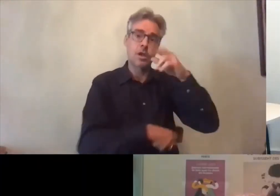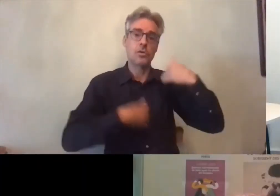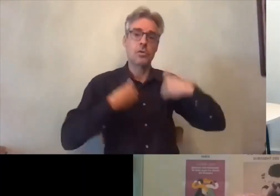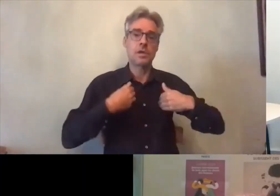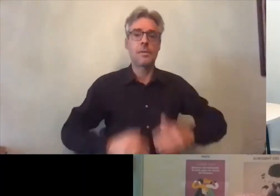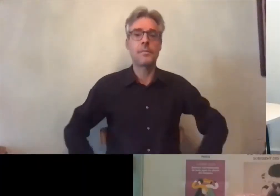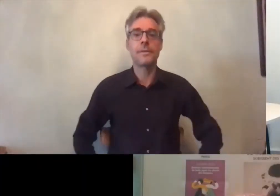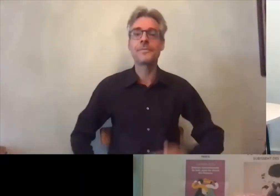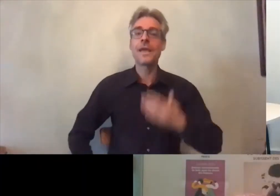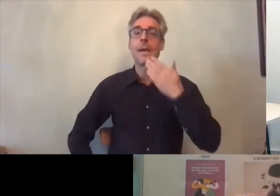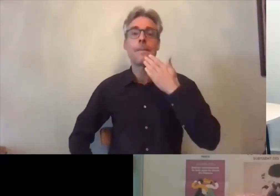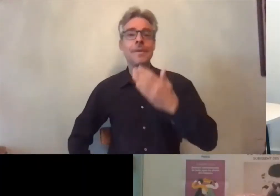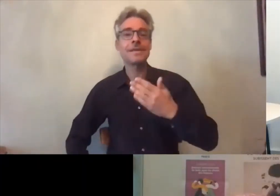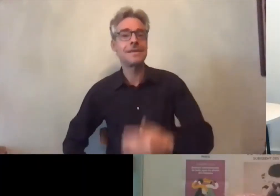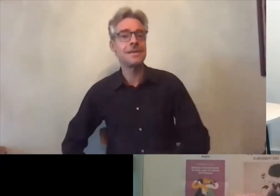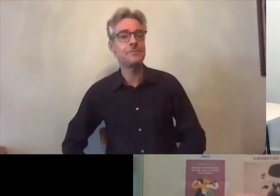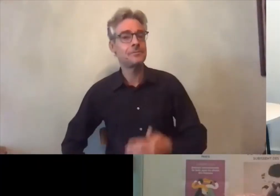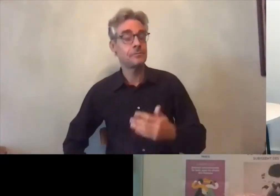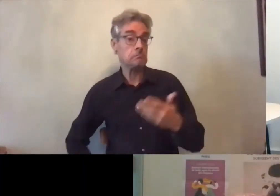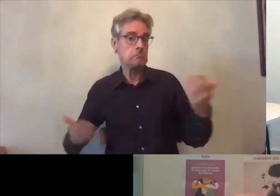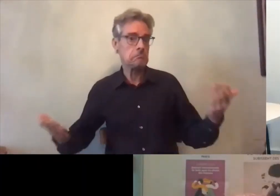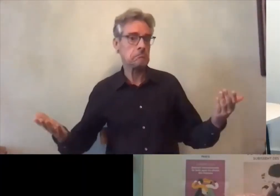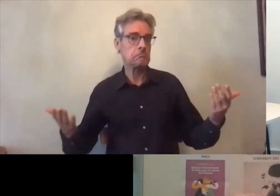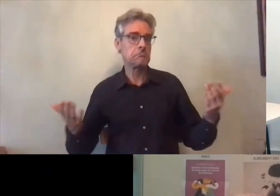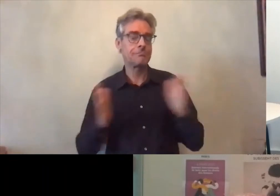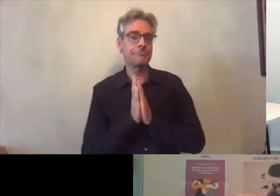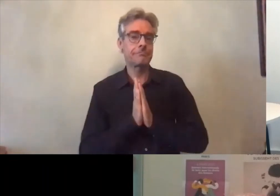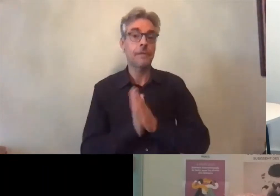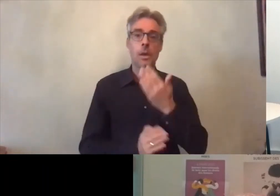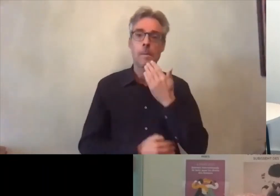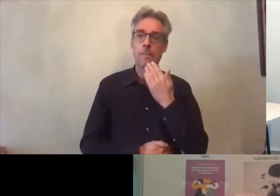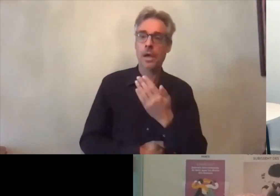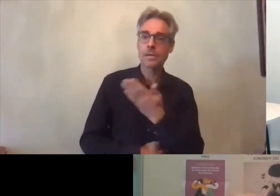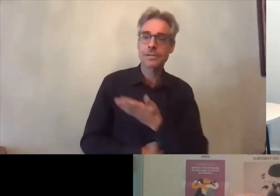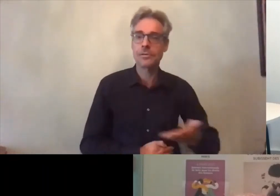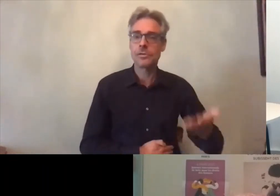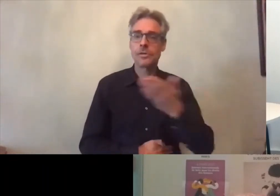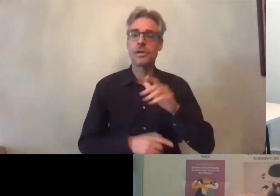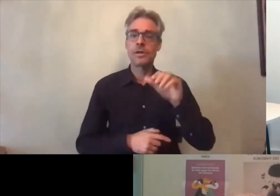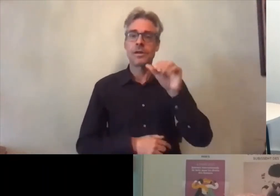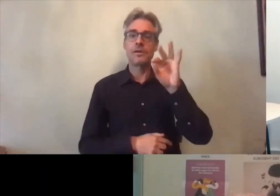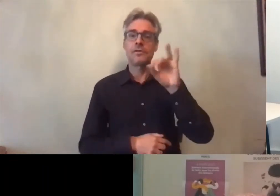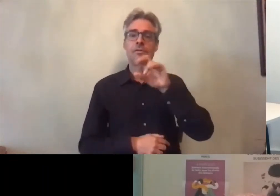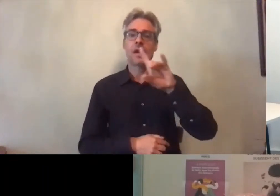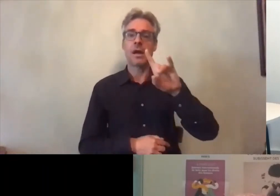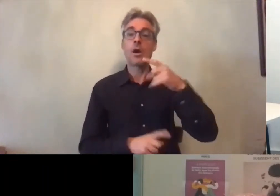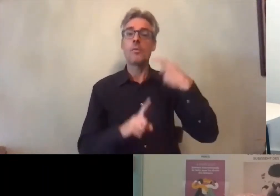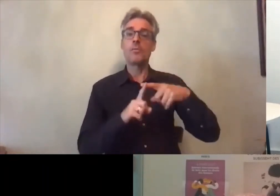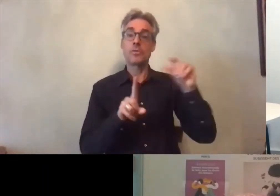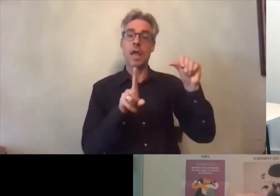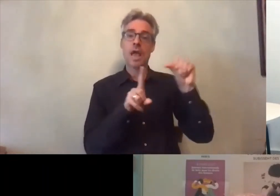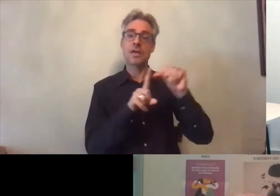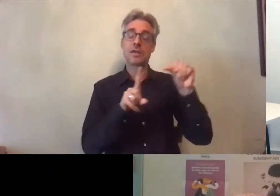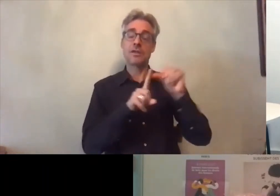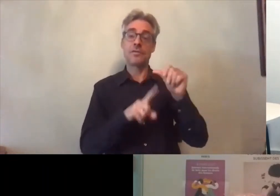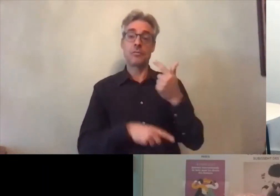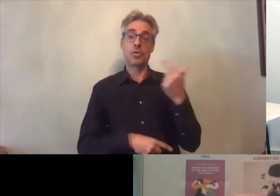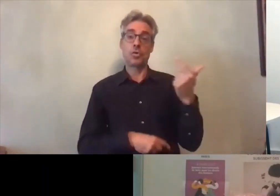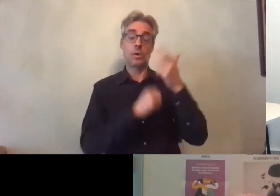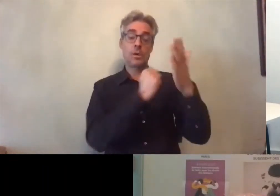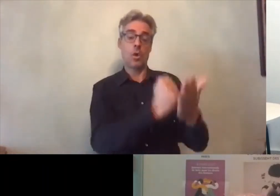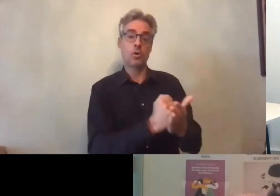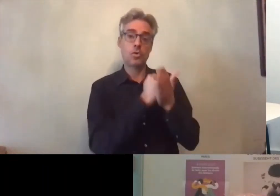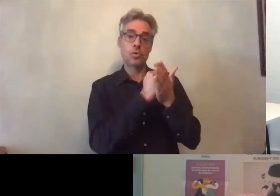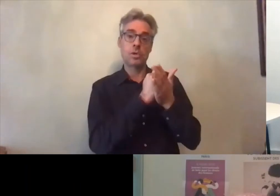Merci Véronique d'abord je voudrais remercier la FIRA et la GEPHIP pour leur soutien pour ce projet